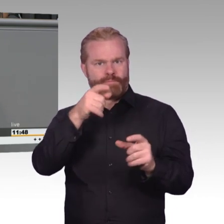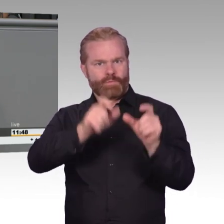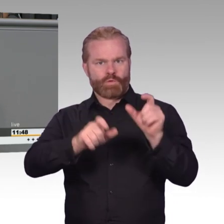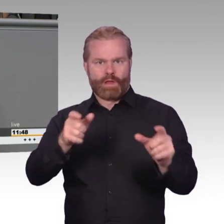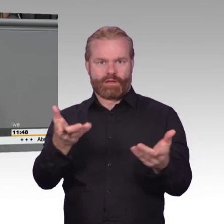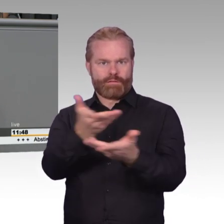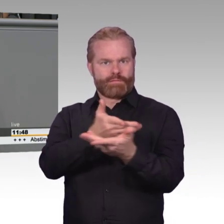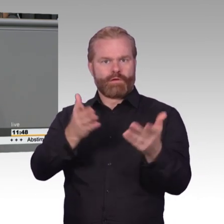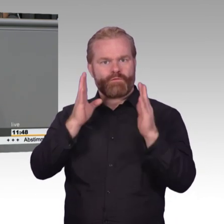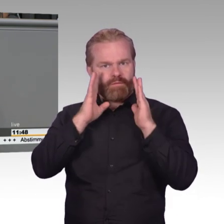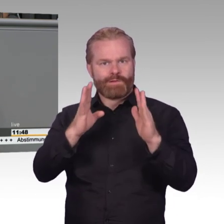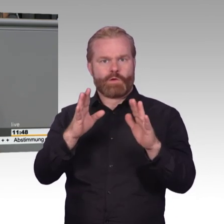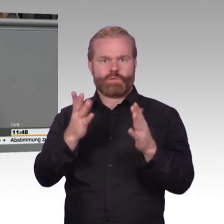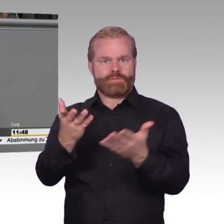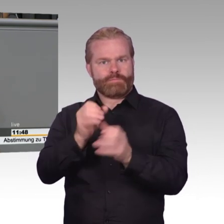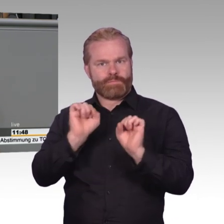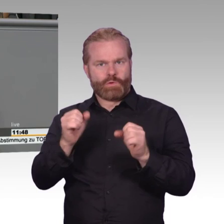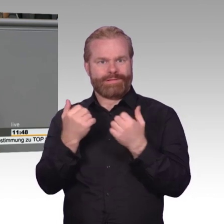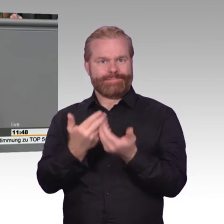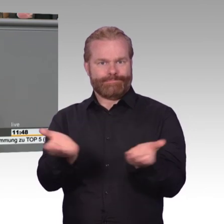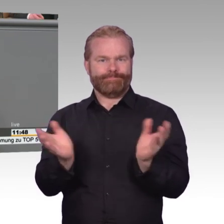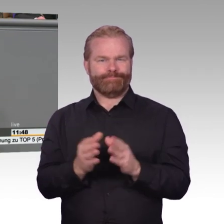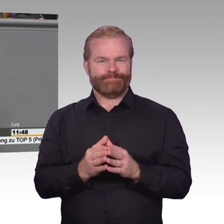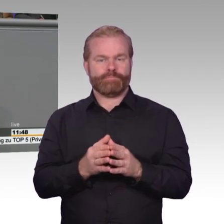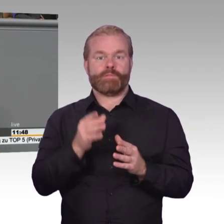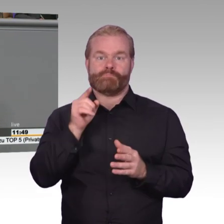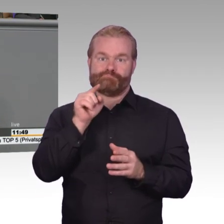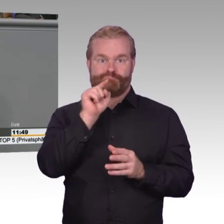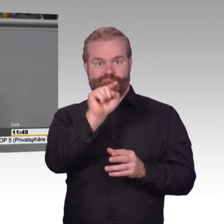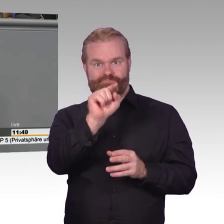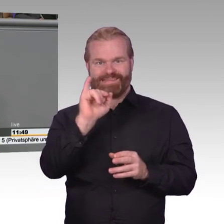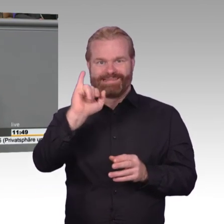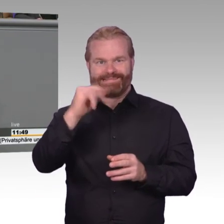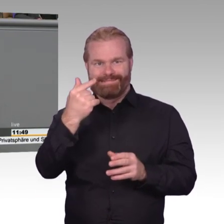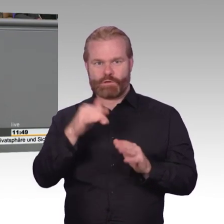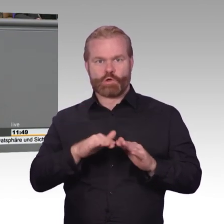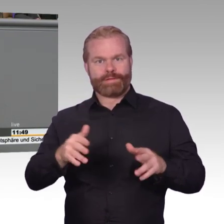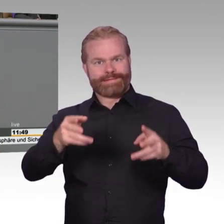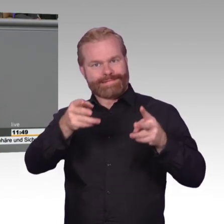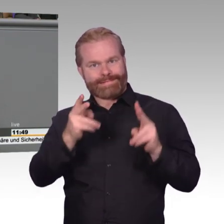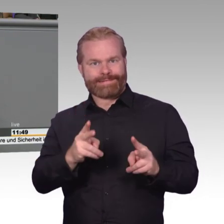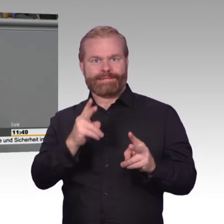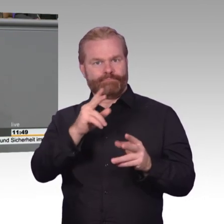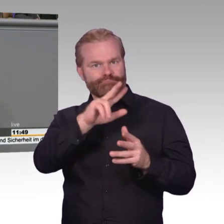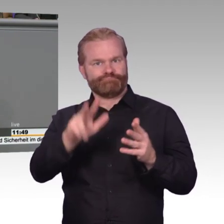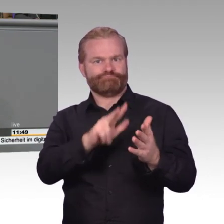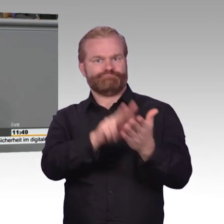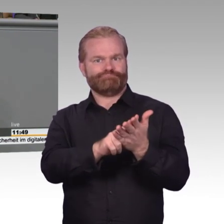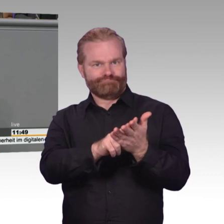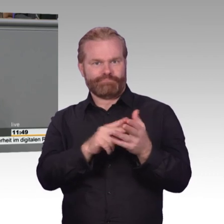Schutz der digitalen Kommunikation ist gefährdet. Erstens, weil es ein riesiges Kompetenzgerangel gibt. Eine Vielzahl